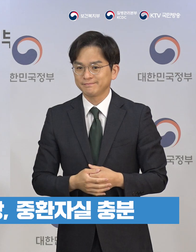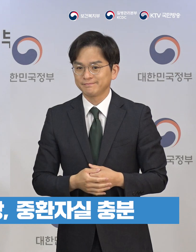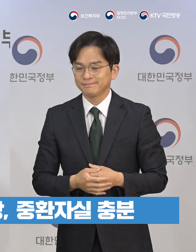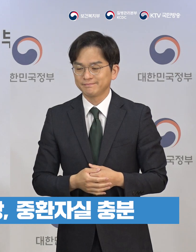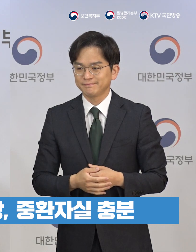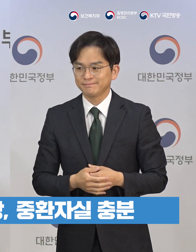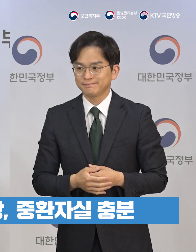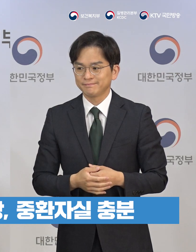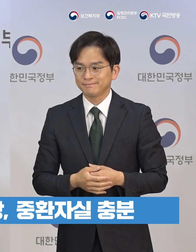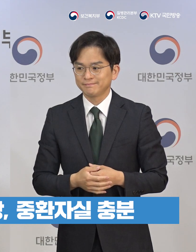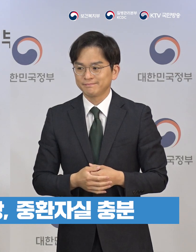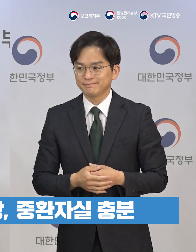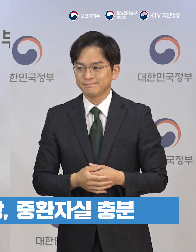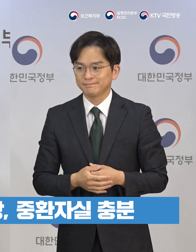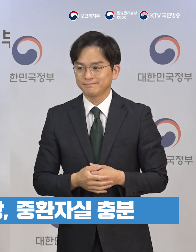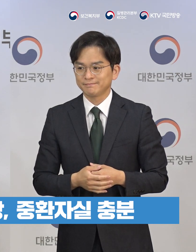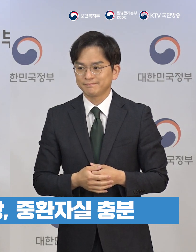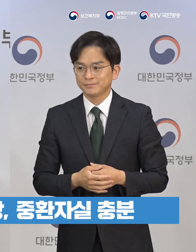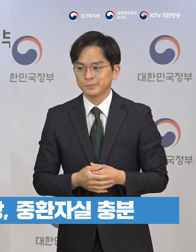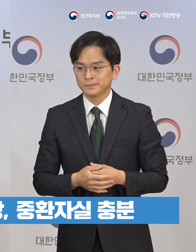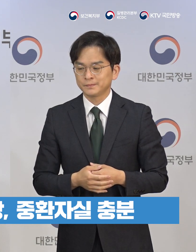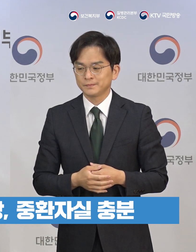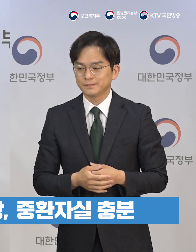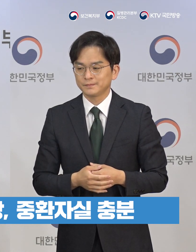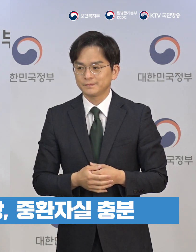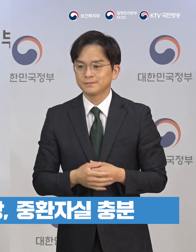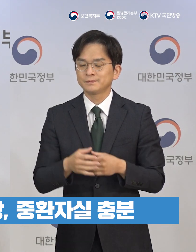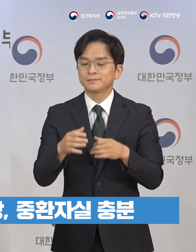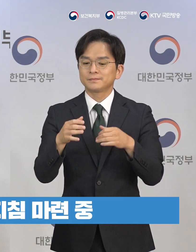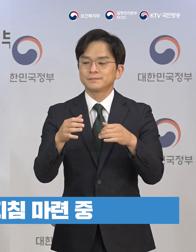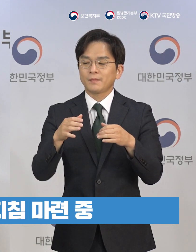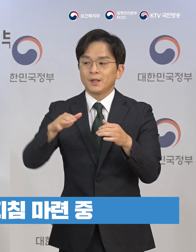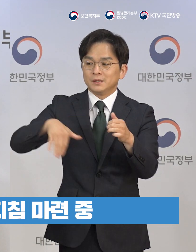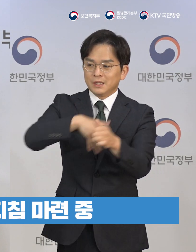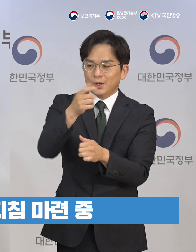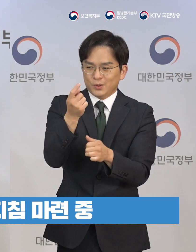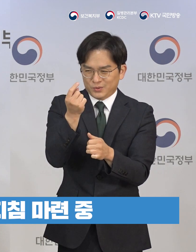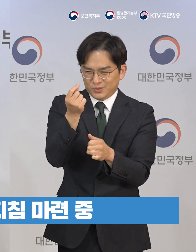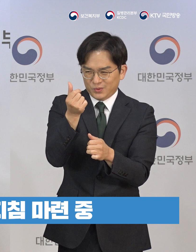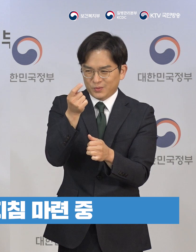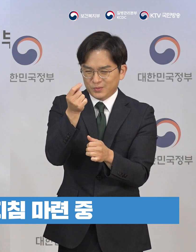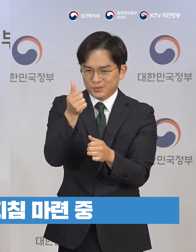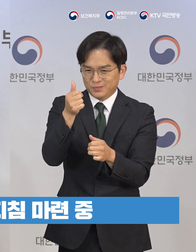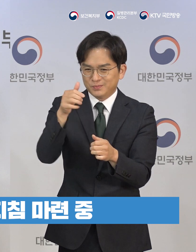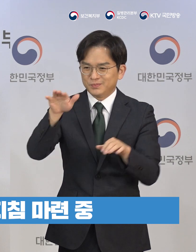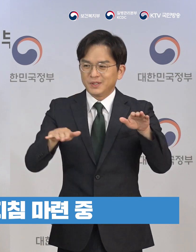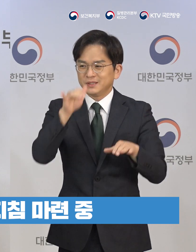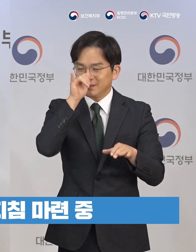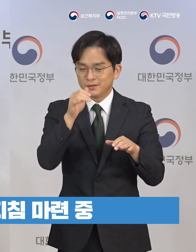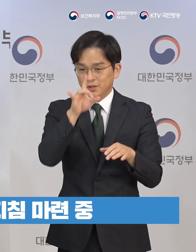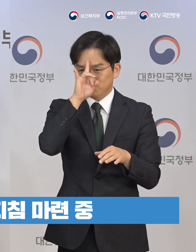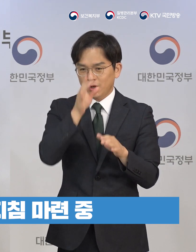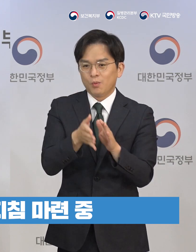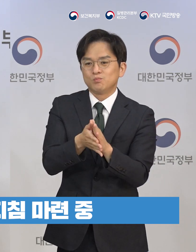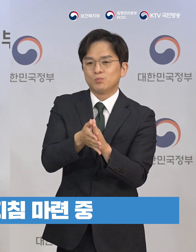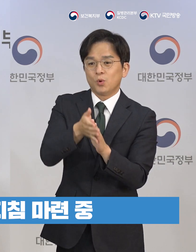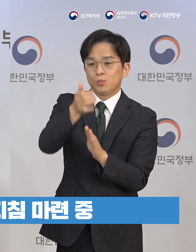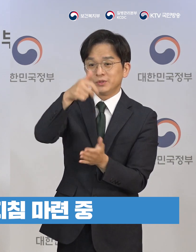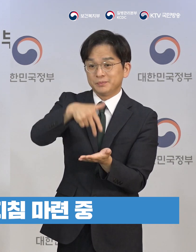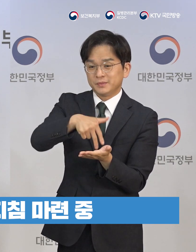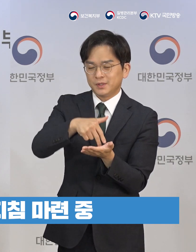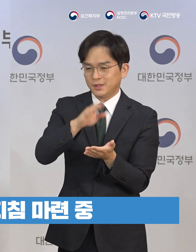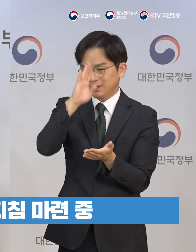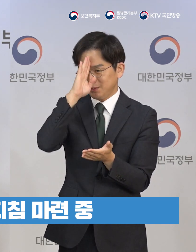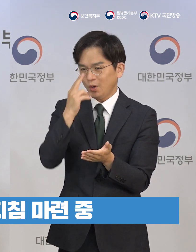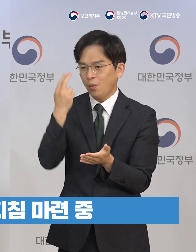이미 그 부분들이 상당 부분 경청 환자에서 차지되어 있기 때문에 어렵다고 파악할 수도 있습니다. 그러한 인식적인 차이가 있습니다.